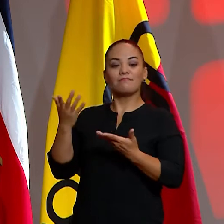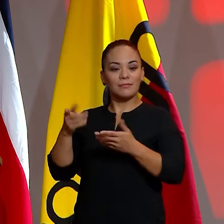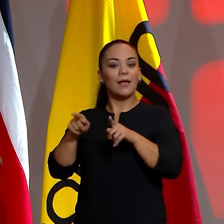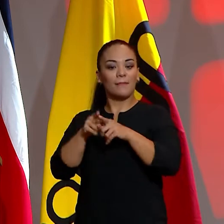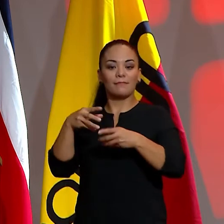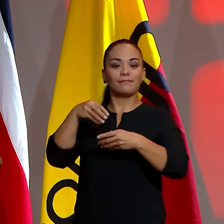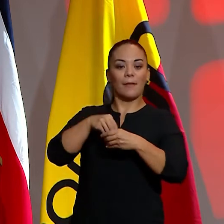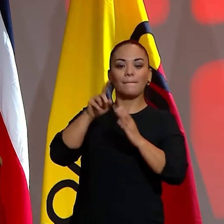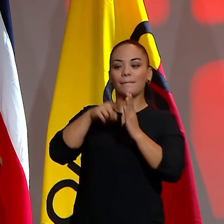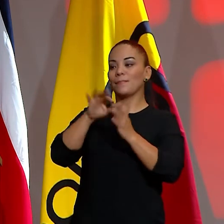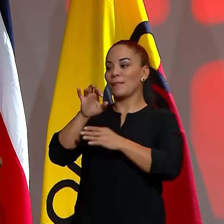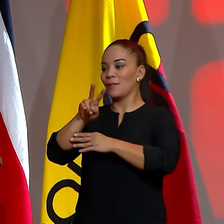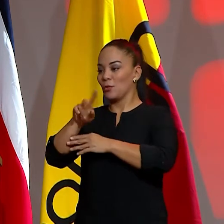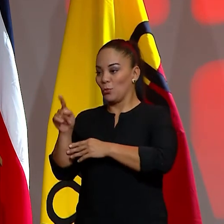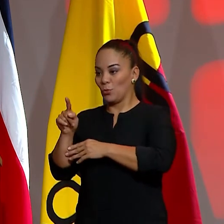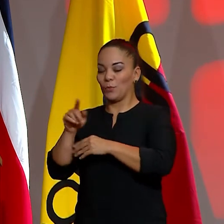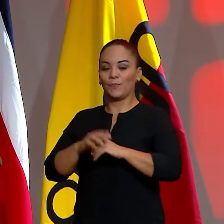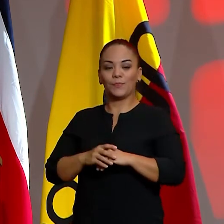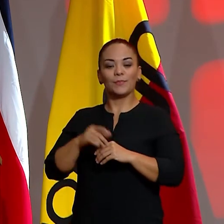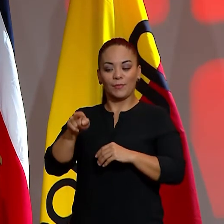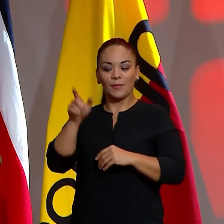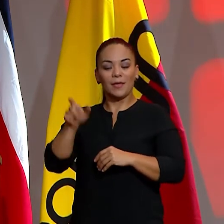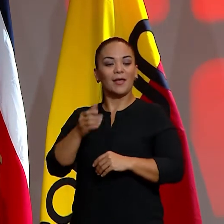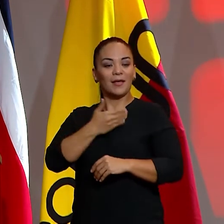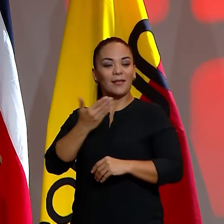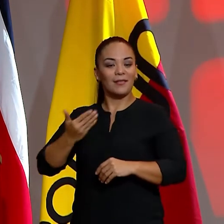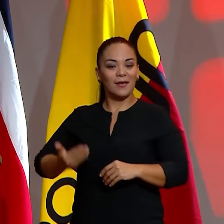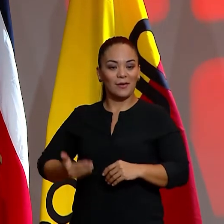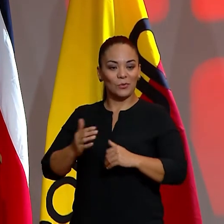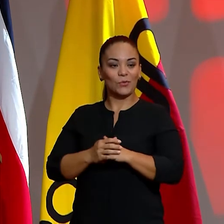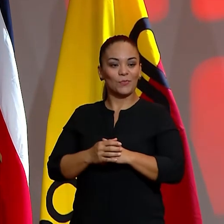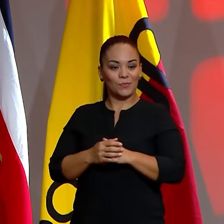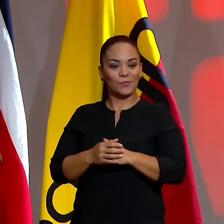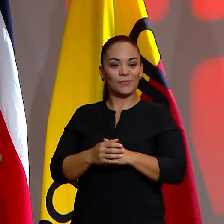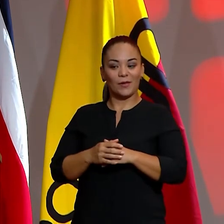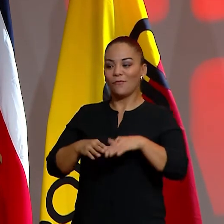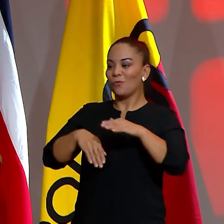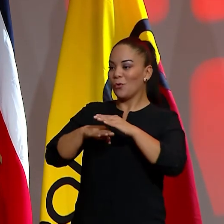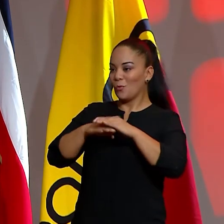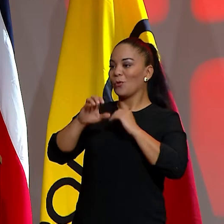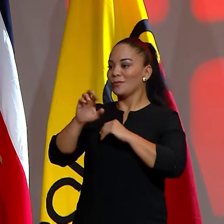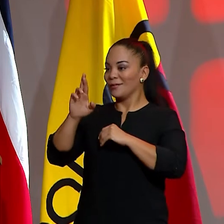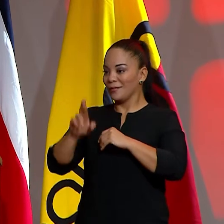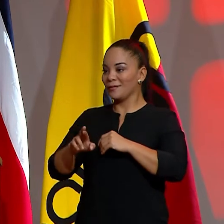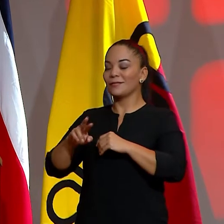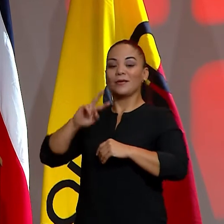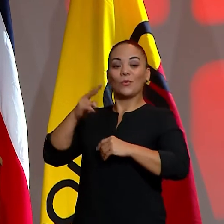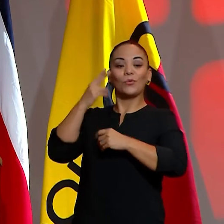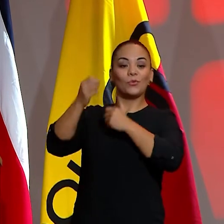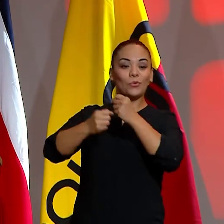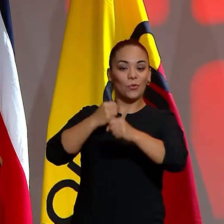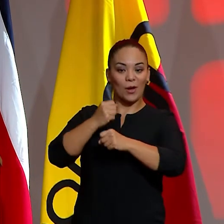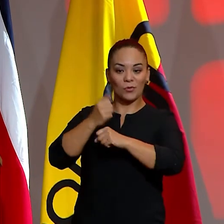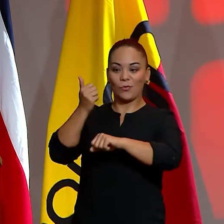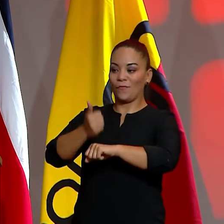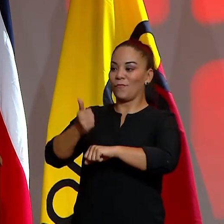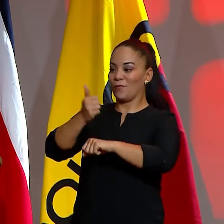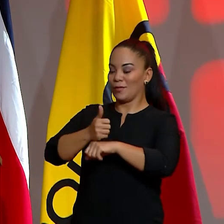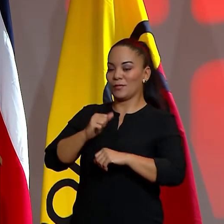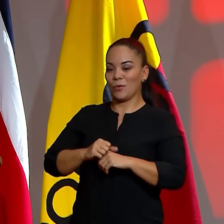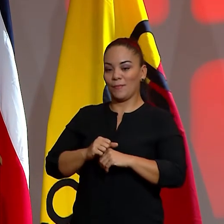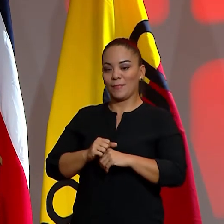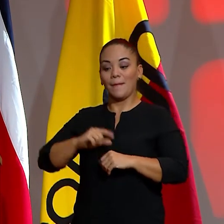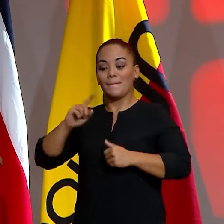de 1921. Herediano es el primer monarca del futbol tico en el mismo año de su fundación. El primer